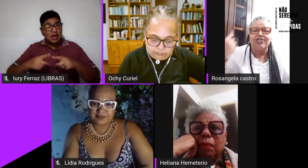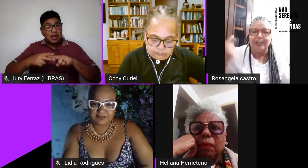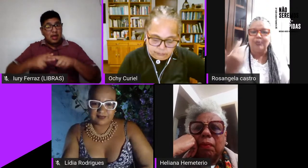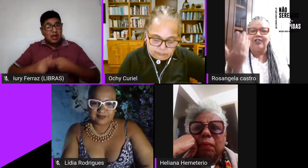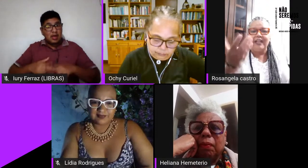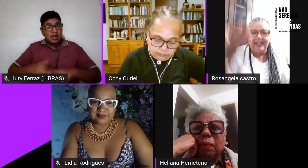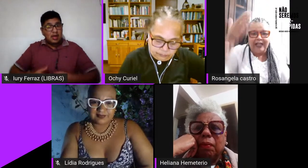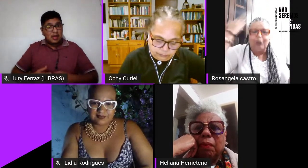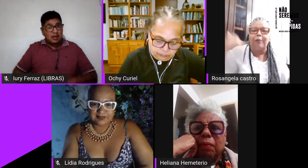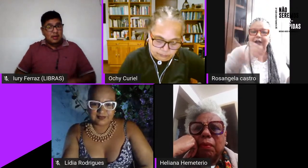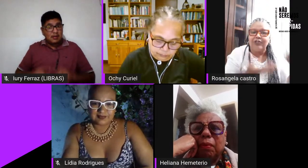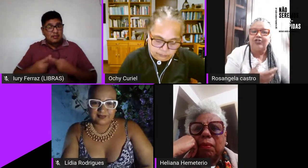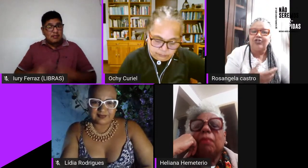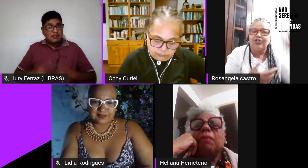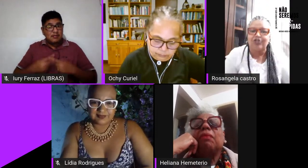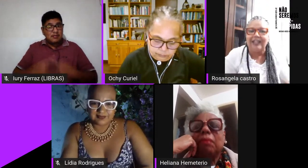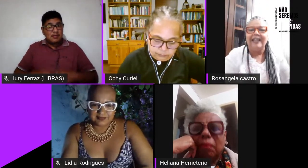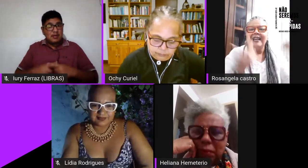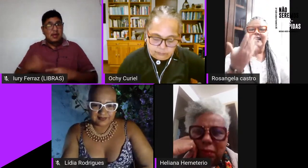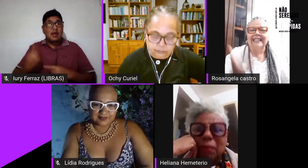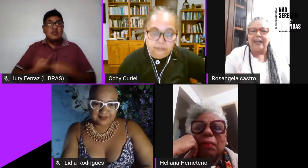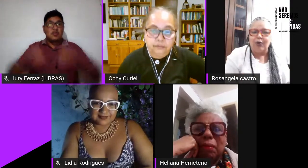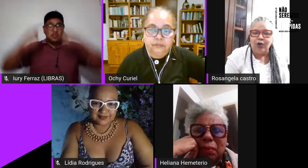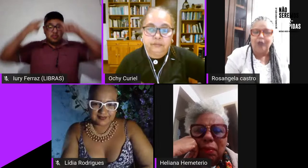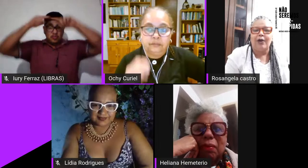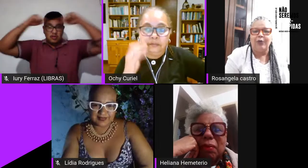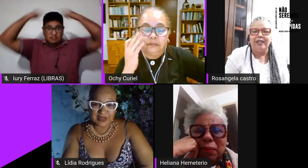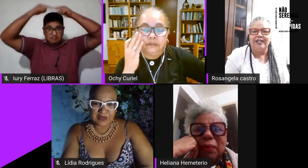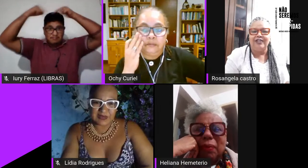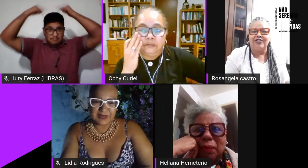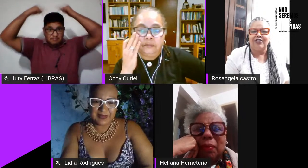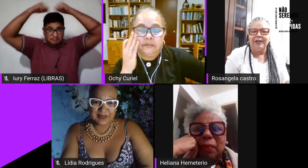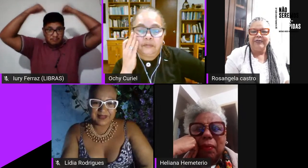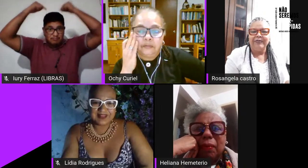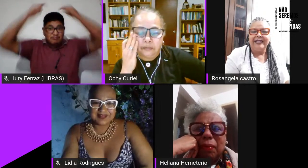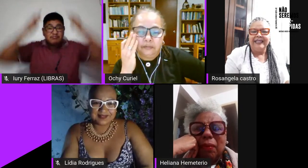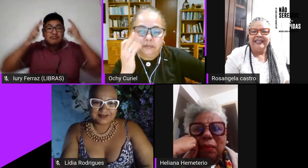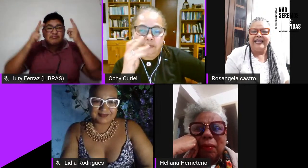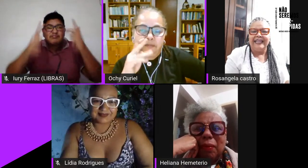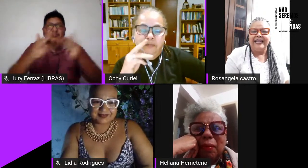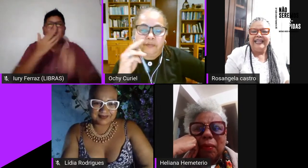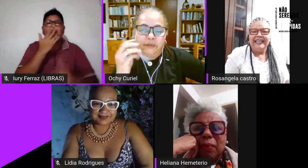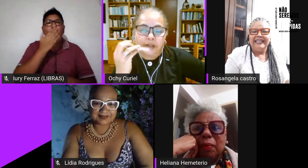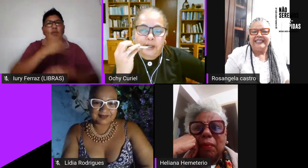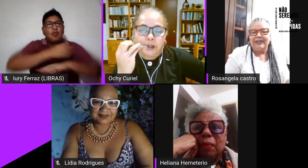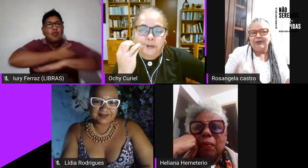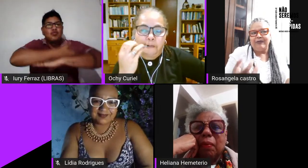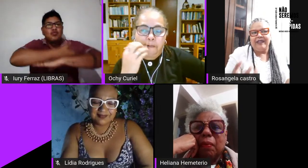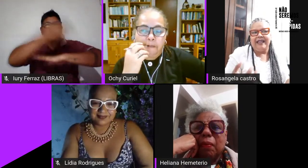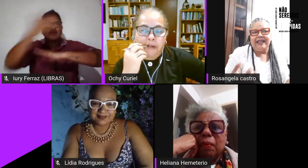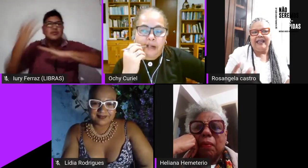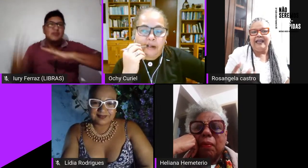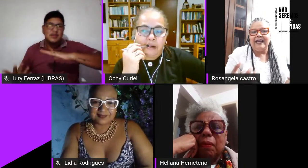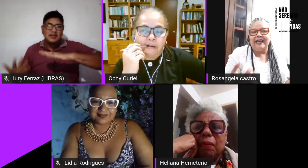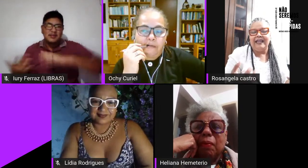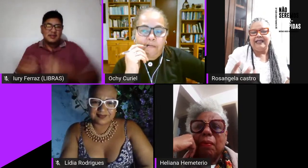todas tínhamos né ele era turbante de crochê da cor do arco-íris né então